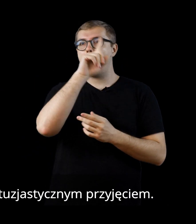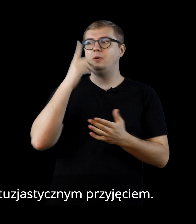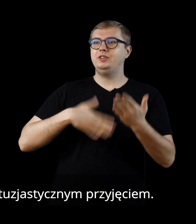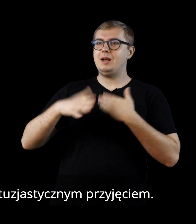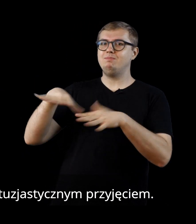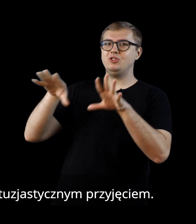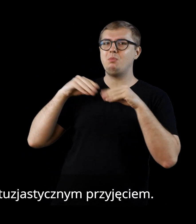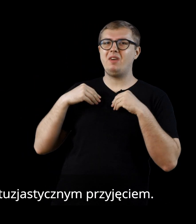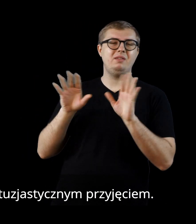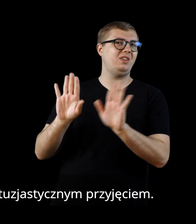przyjęciem.